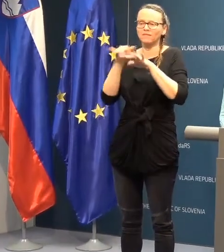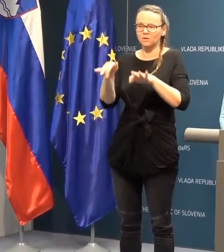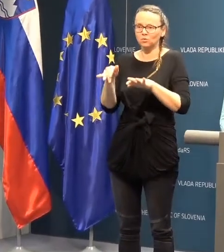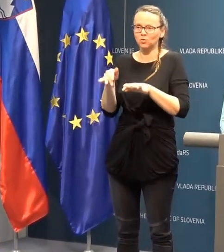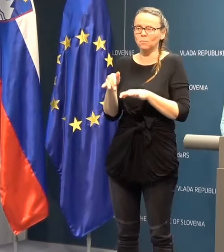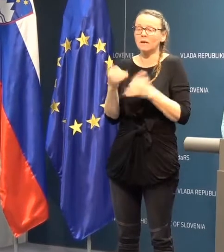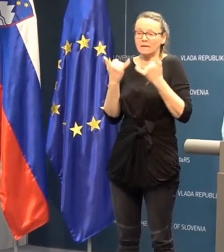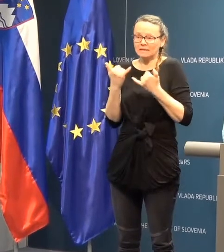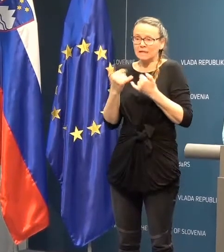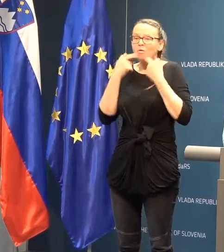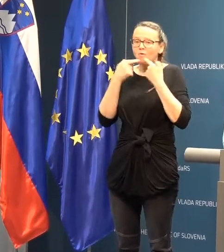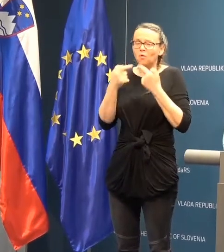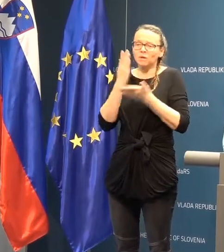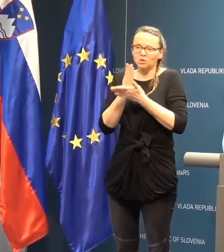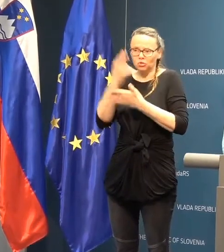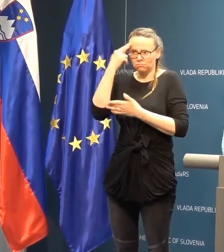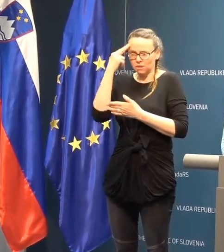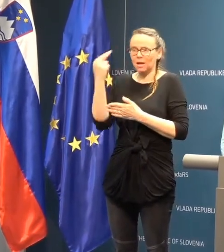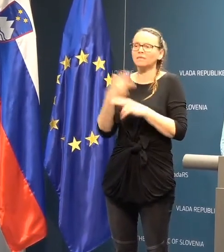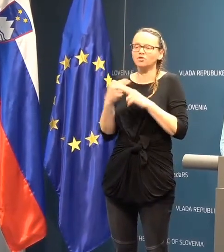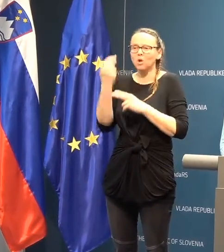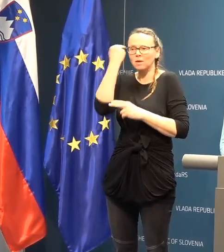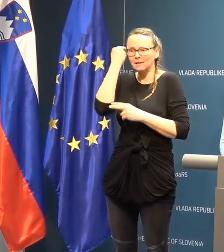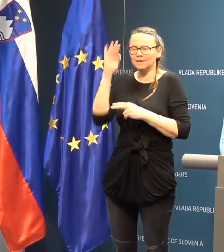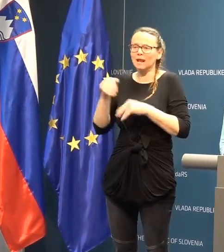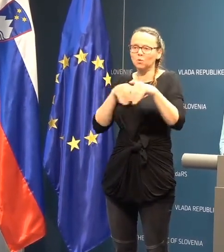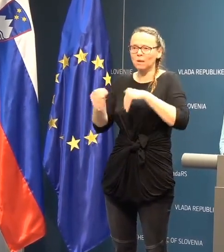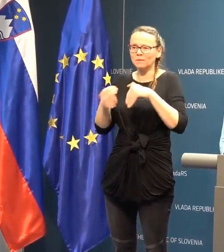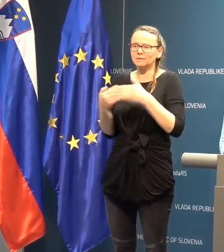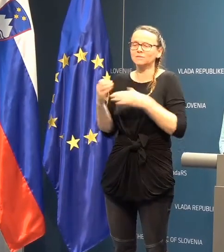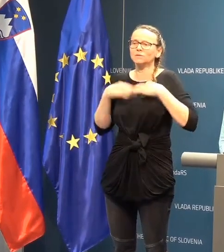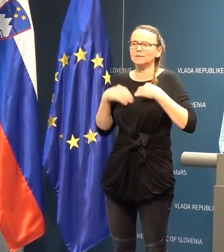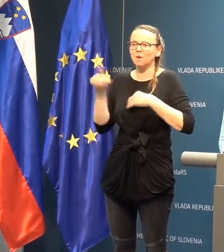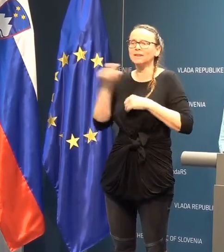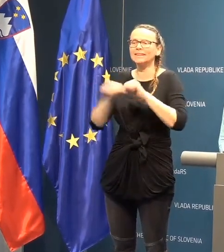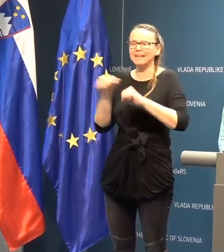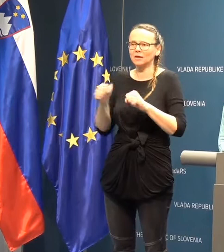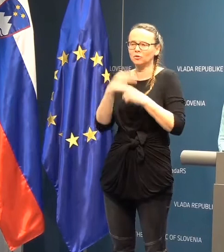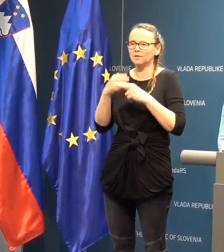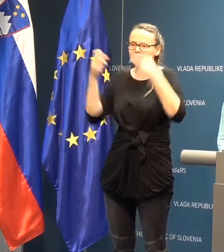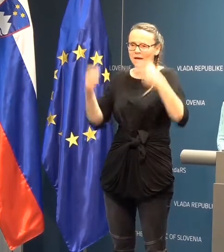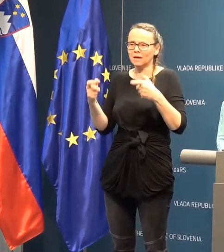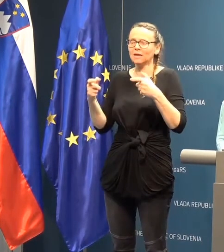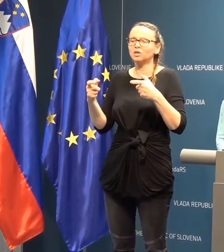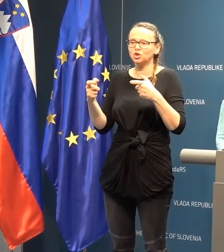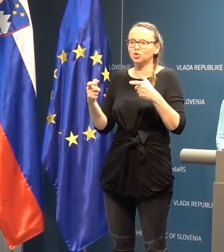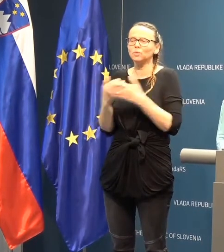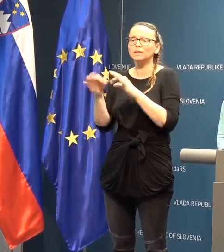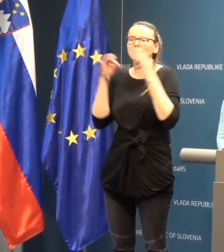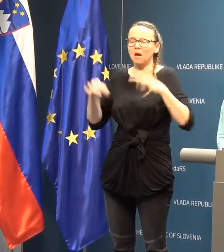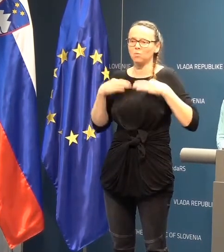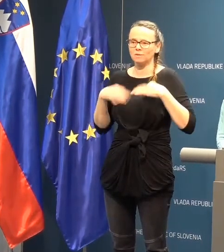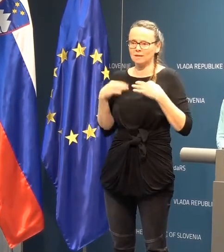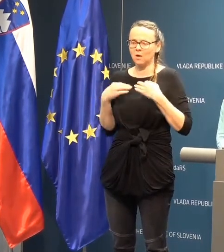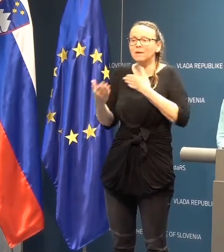Zdaj so govorniki gotovo že dobro poznate, državno sekretarko na ministerstvo za zdravje in direktorico Nacionalnega inštituta za javno